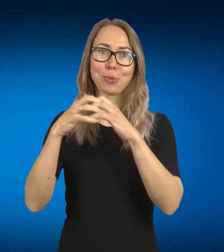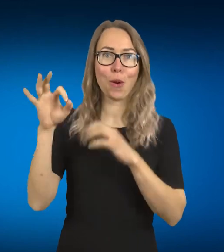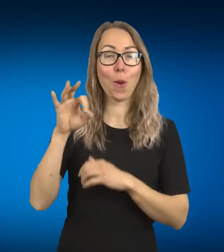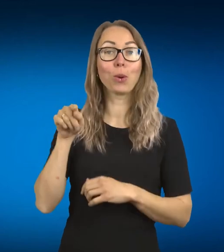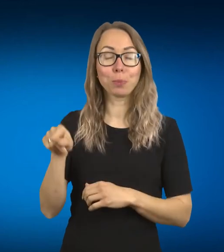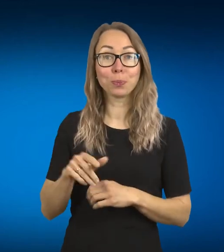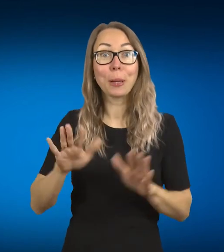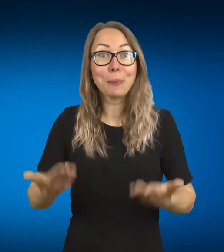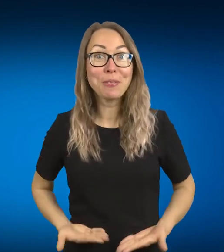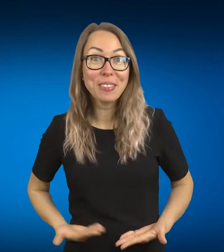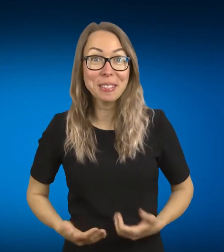bendraut. Kaip tu gyveni?